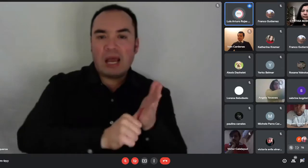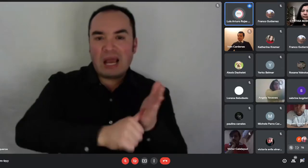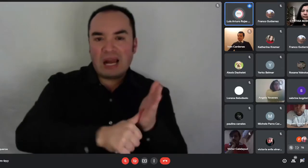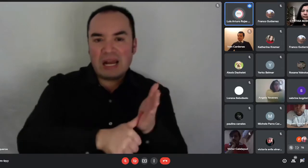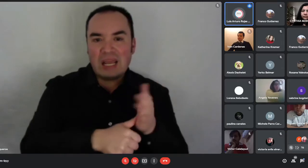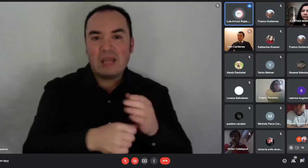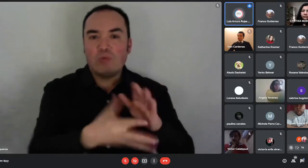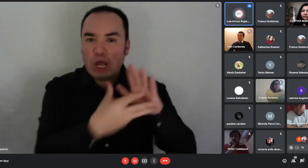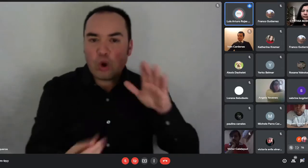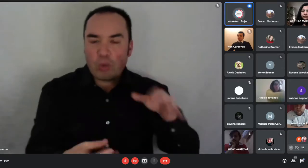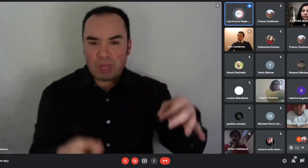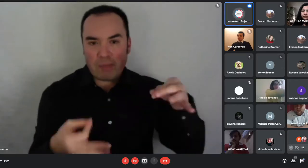familiar del postulante.